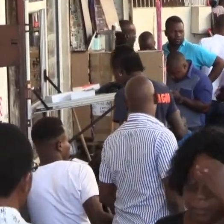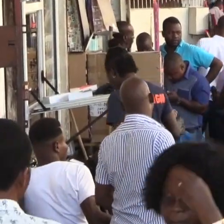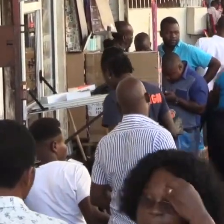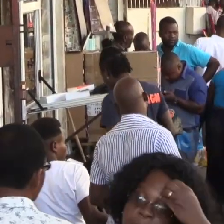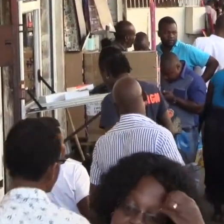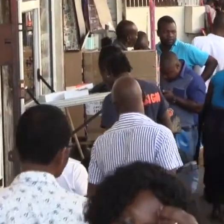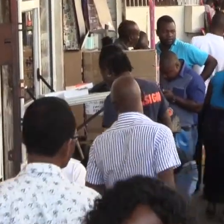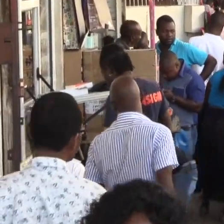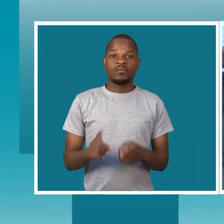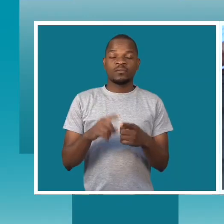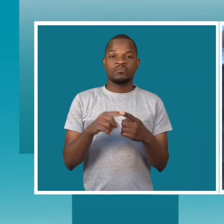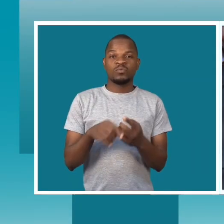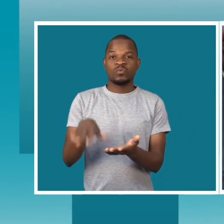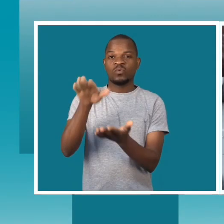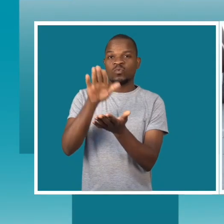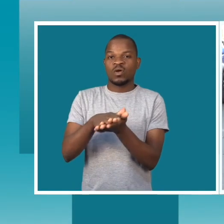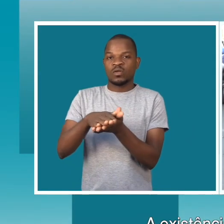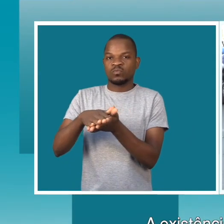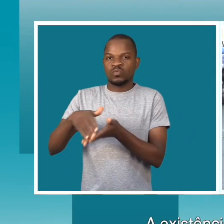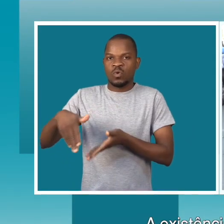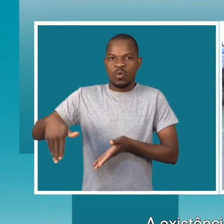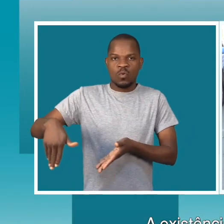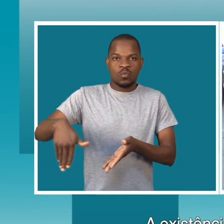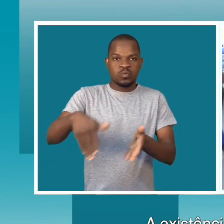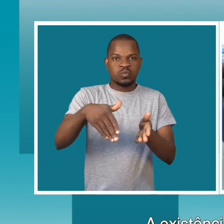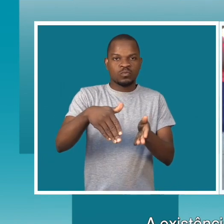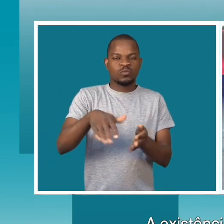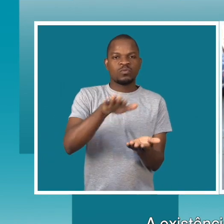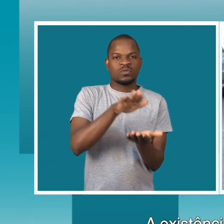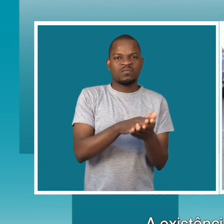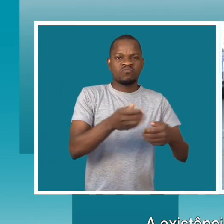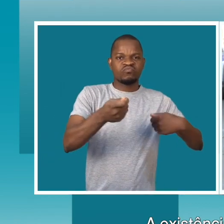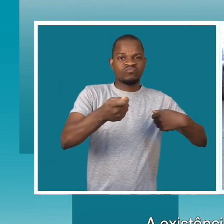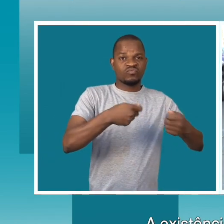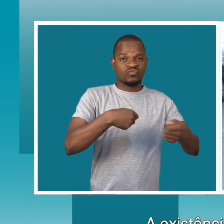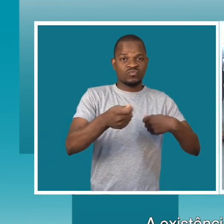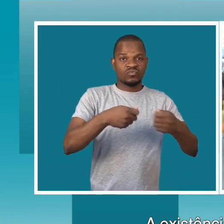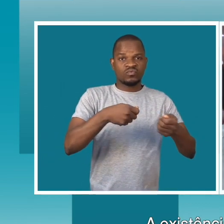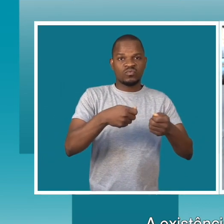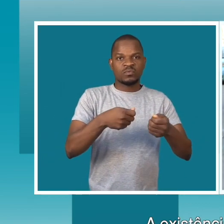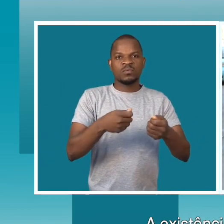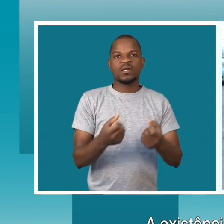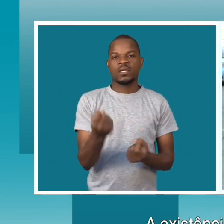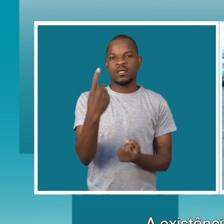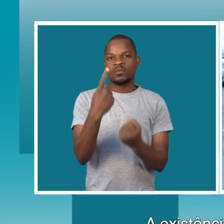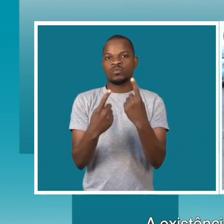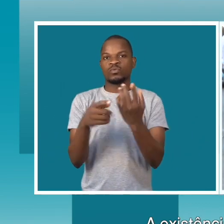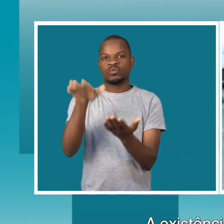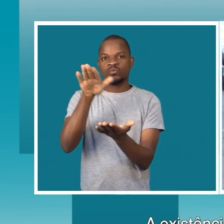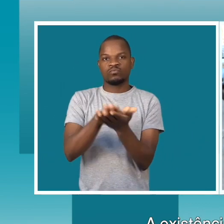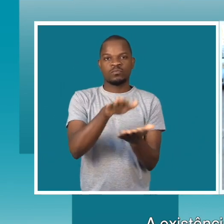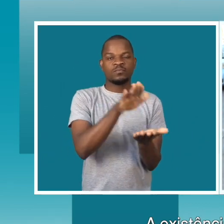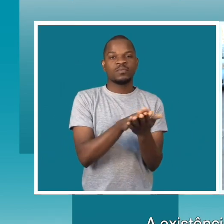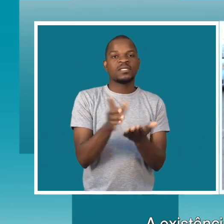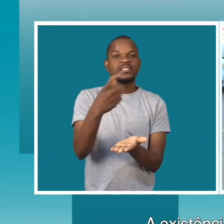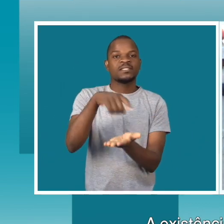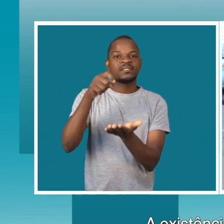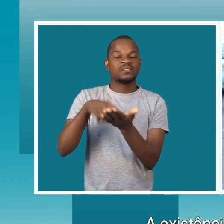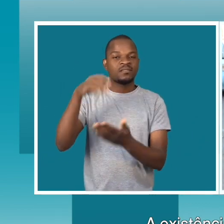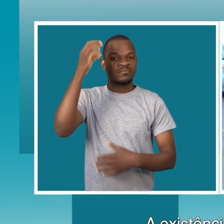A existência nos passeios de vendedores informais em algumas artérias da cidade